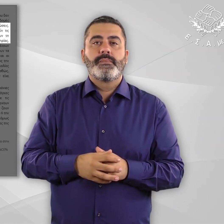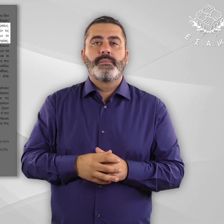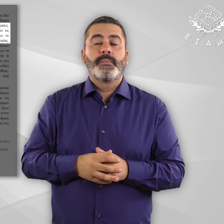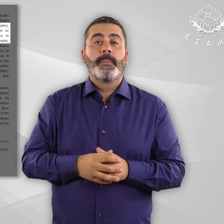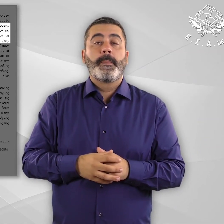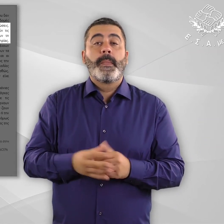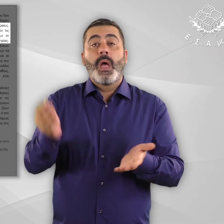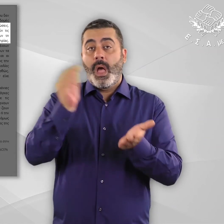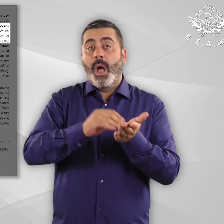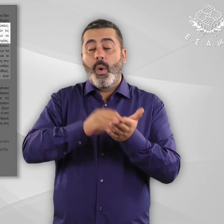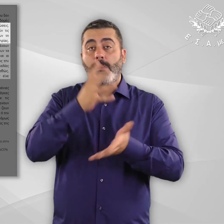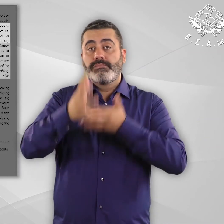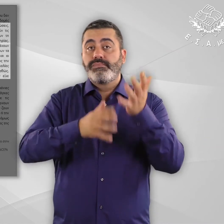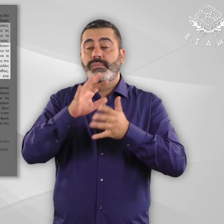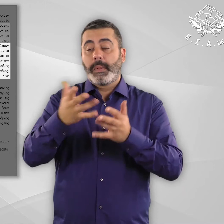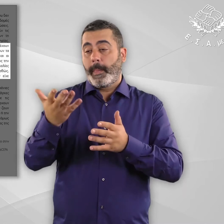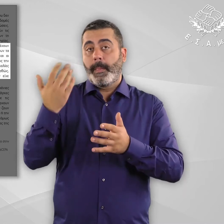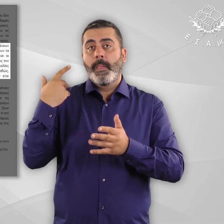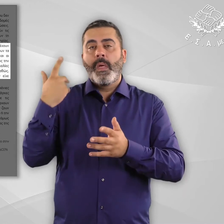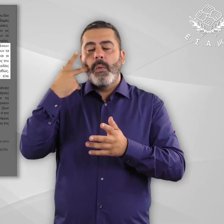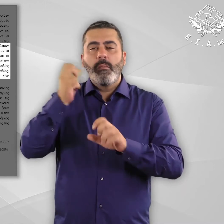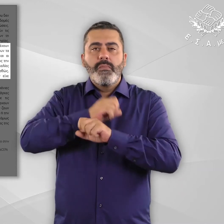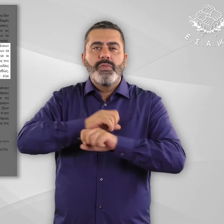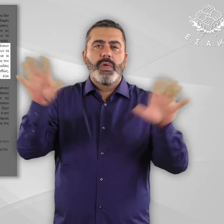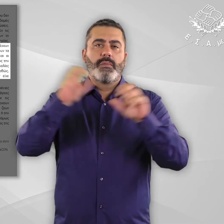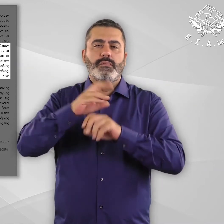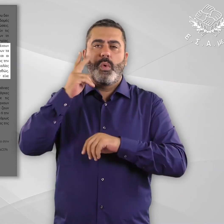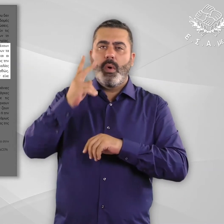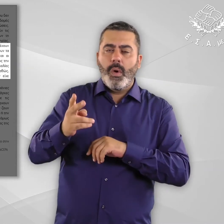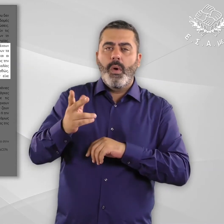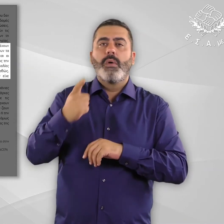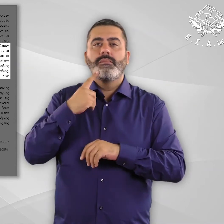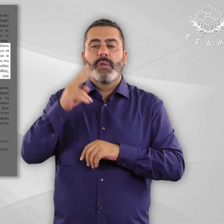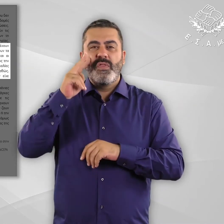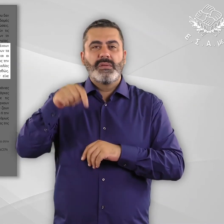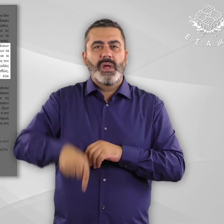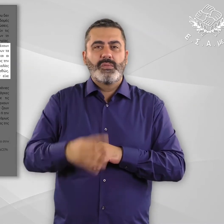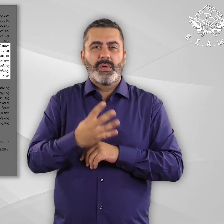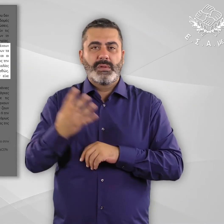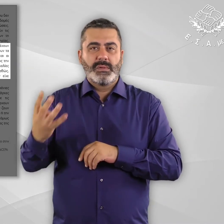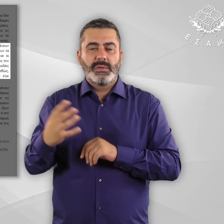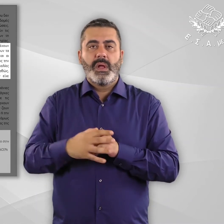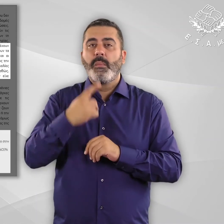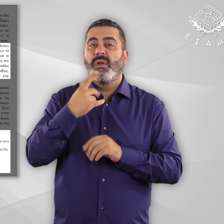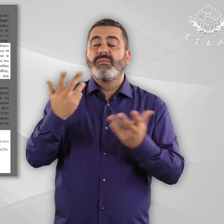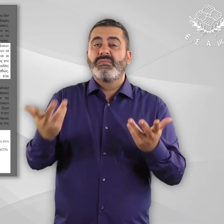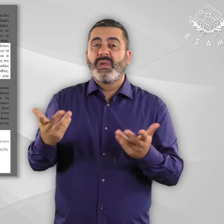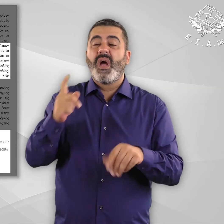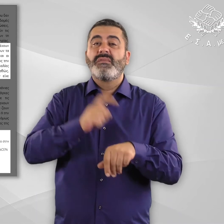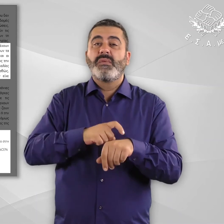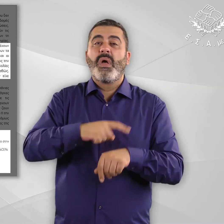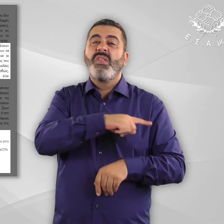κλπ. Κλείνει η παρένθεση. Επιπροσθέτως, στο παρελθόν έχουν δει το φως της δημοσιότητας καταγγελίες βλέπε